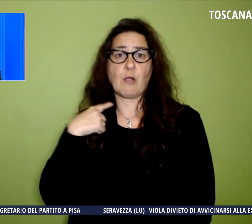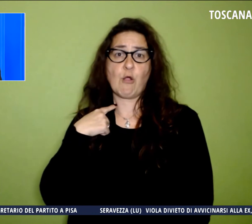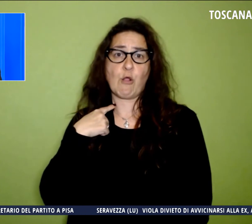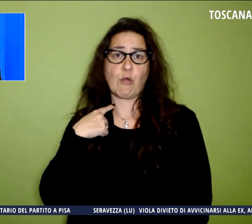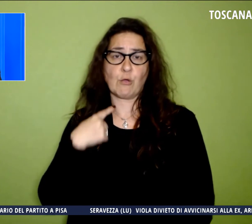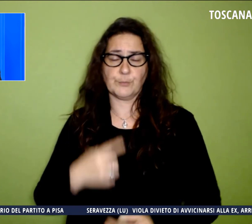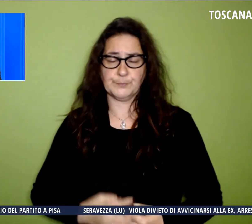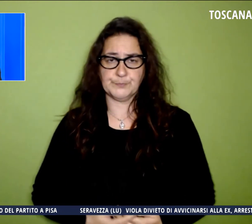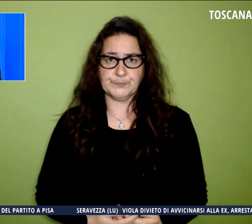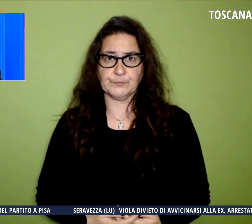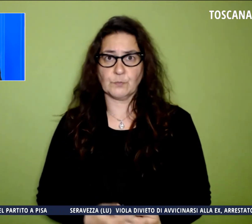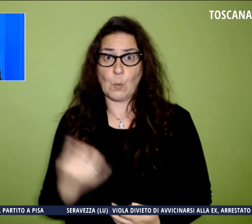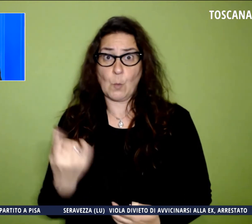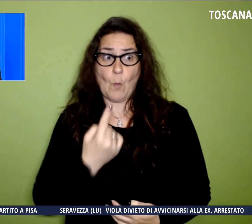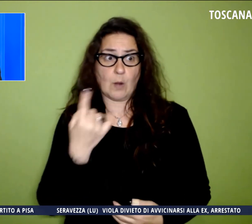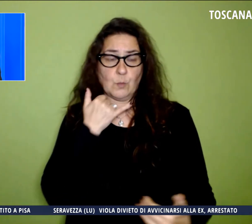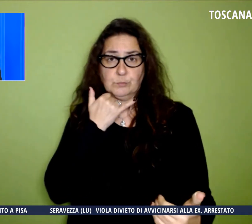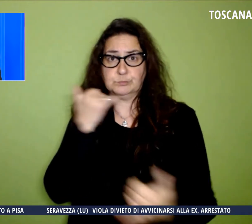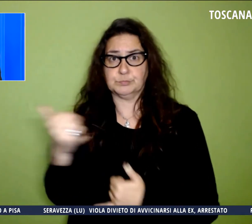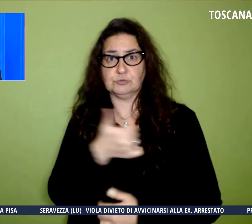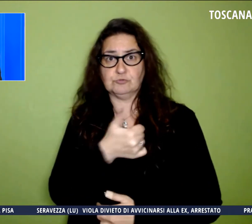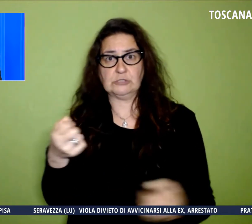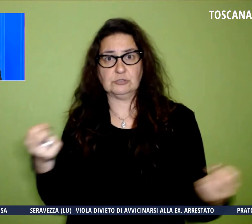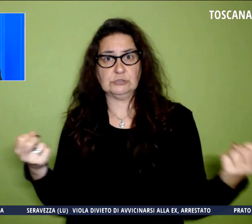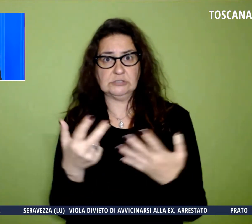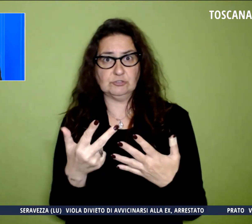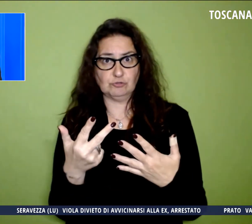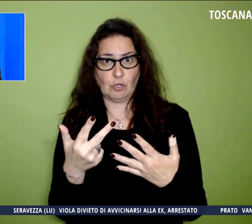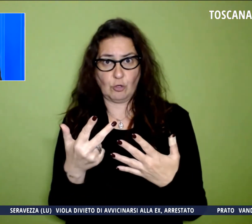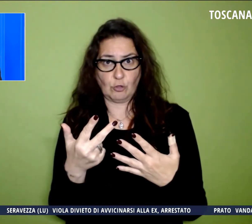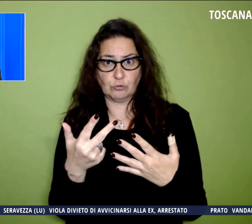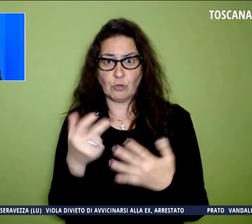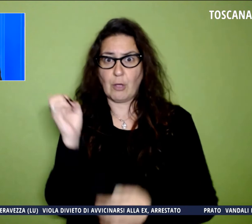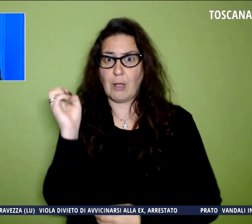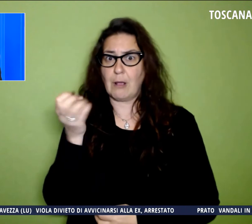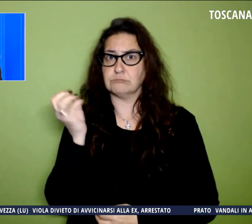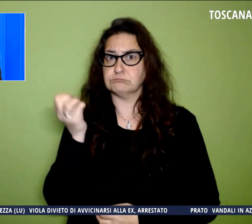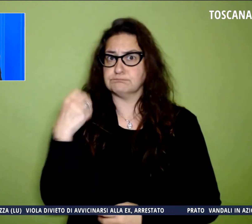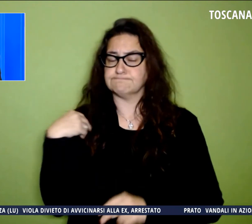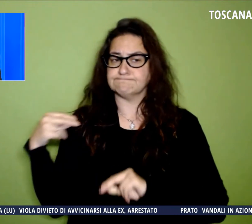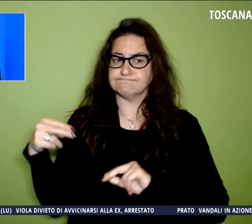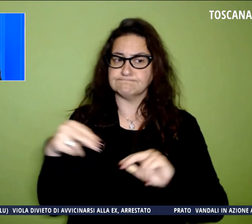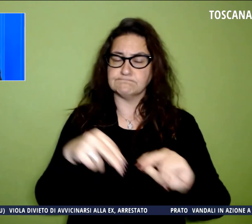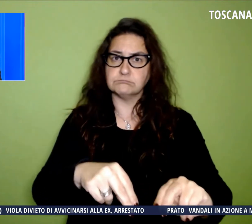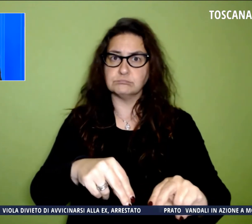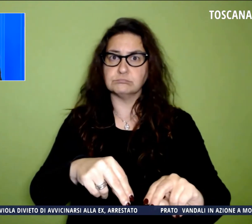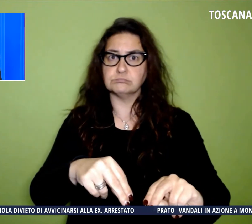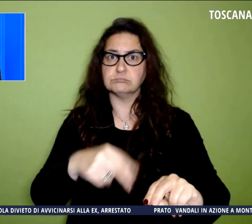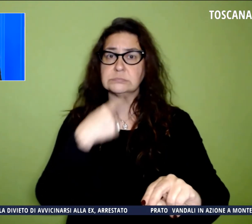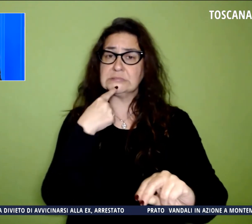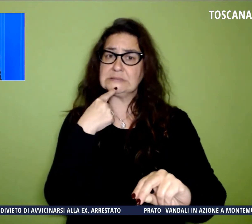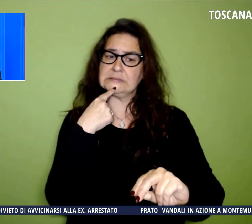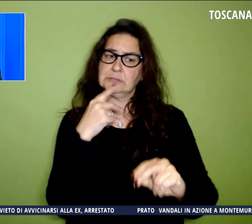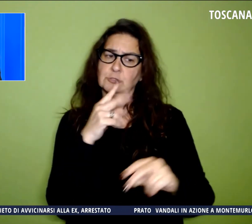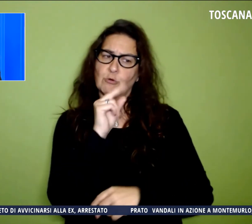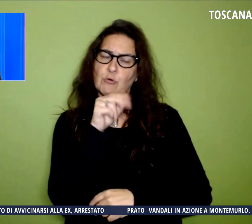Qualcuno poi ha chiamato il 118 e all'arrivo della volante c'erano connazionali della vittima che si